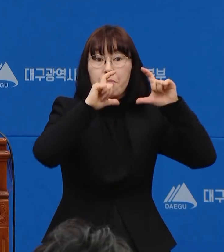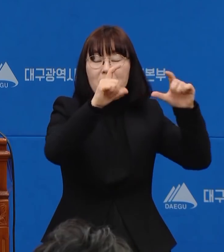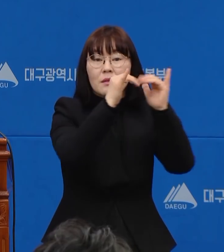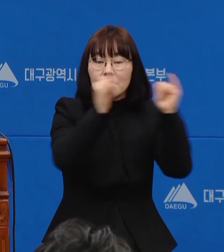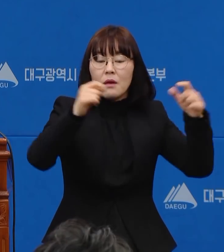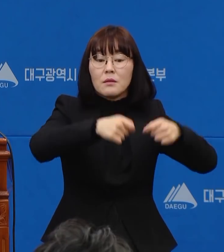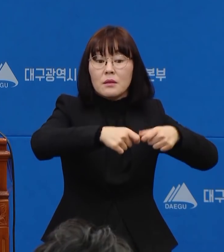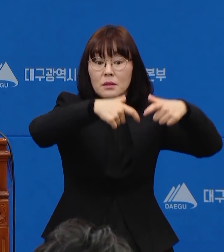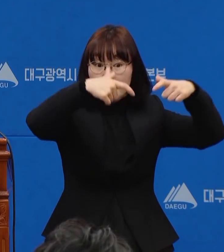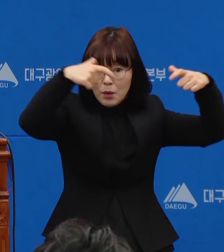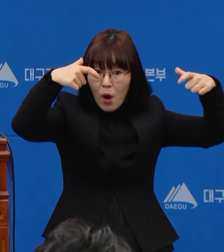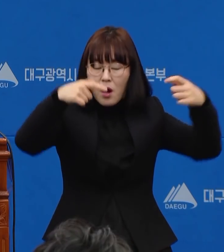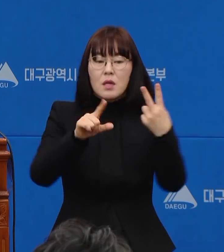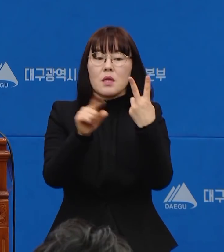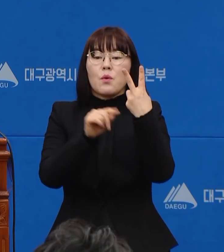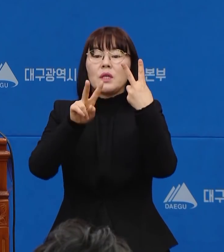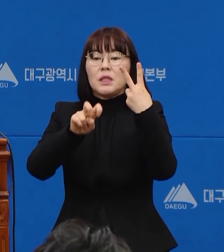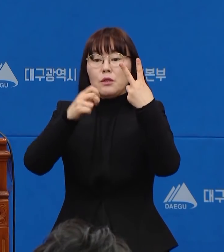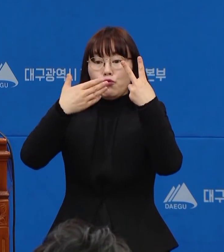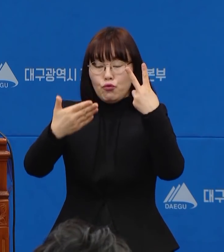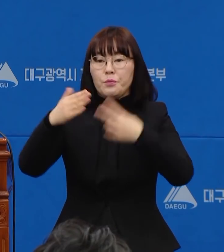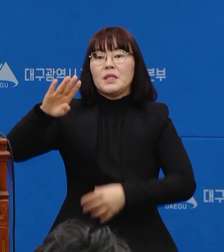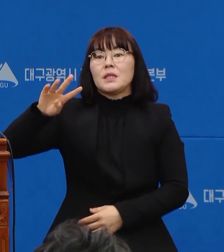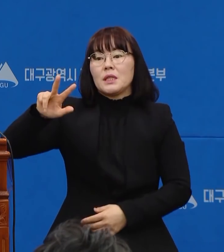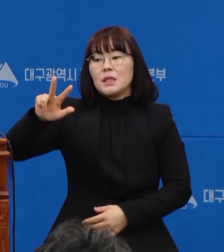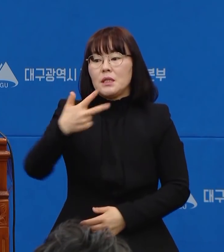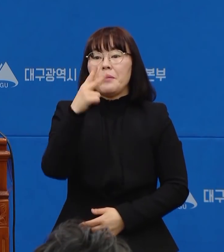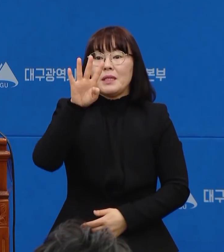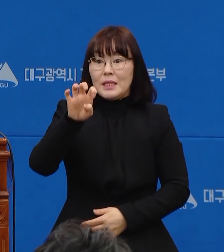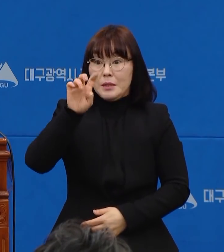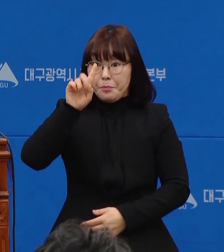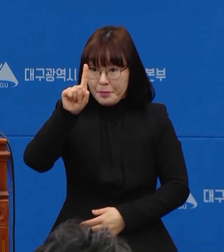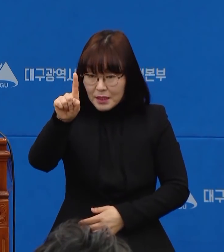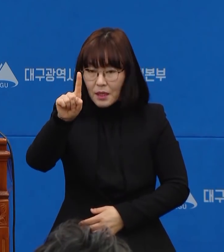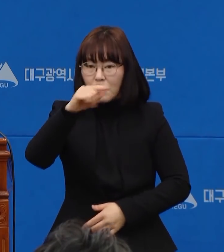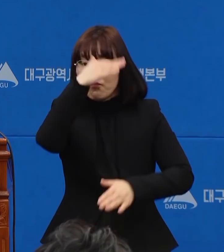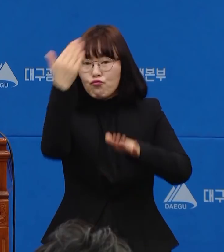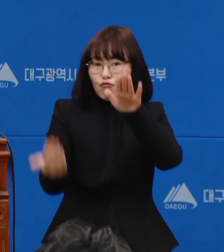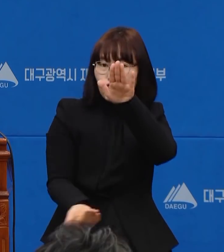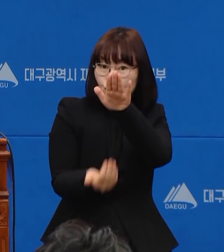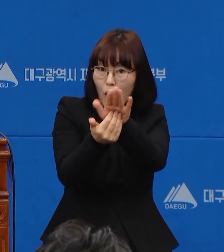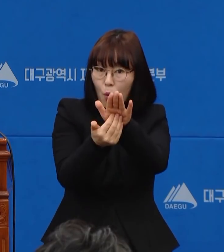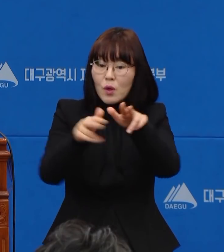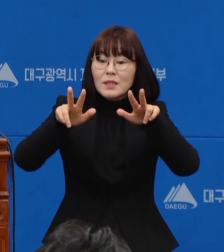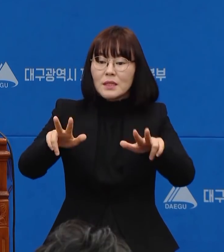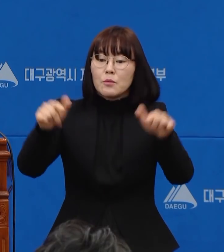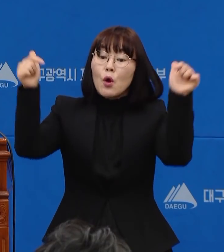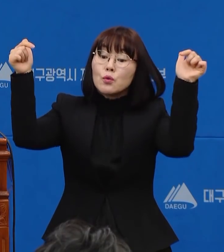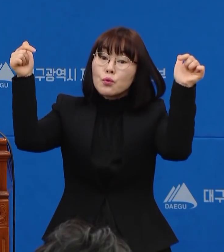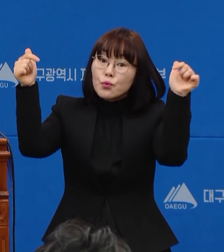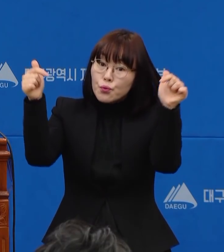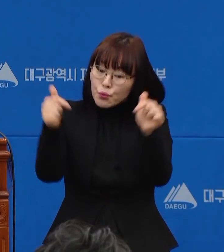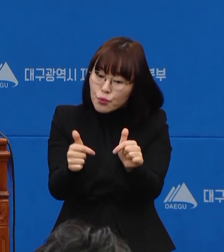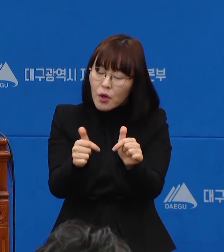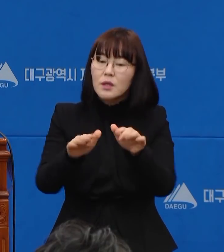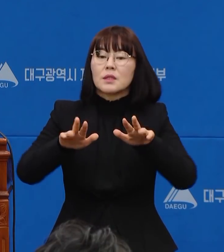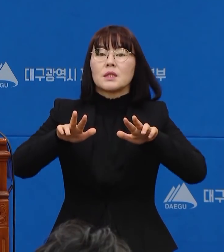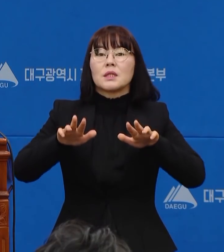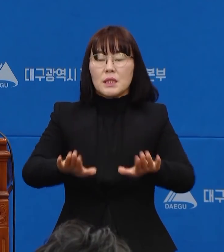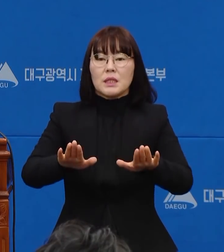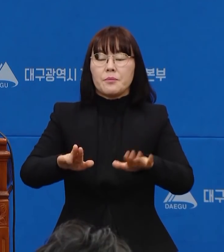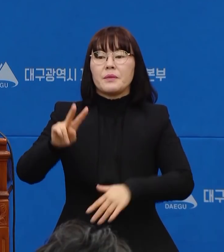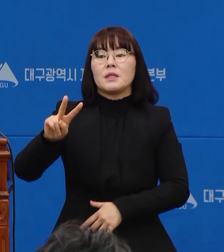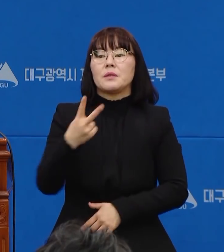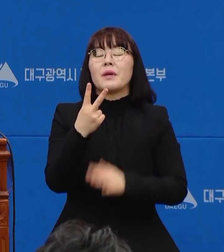지난 2월 29일 741명을 정점으로 계속 떨어지고 오늘은 200명대에